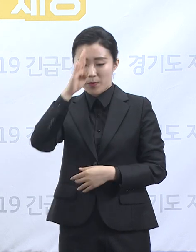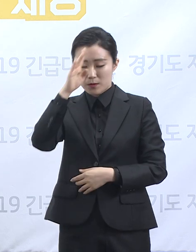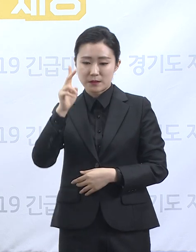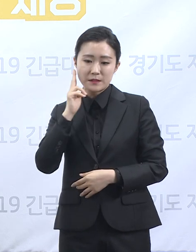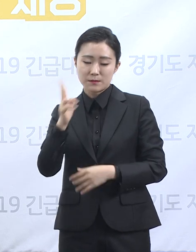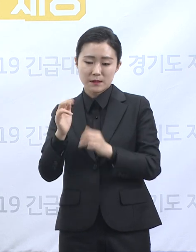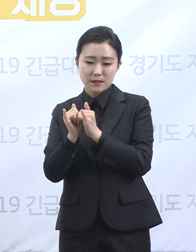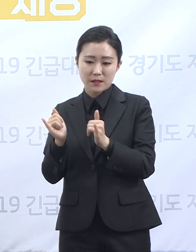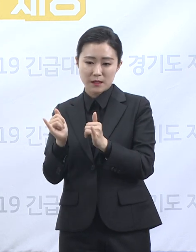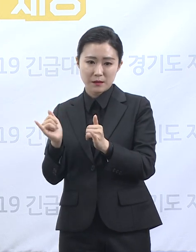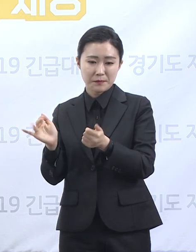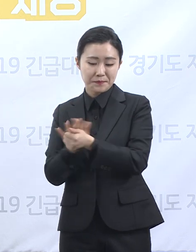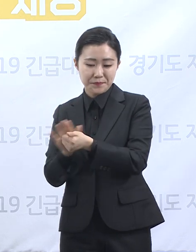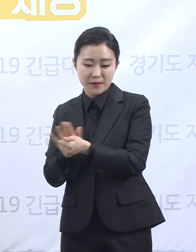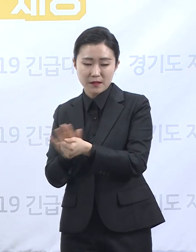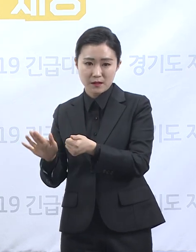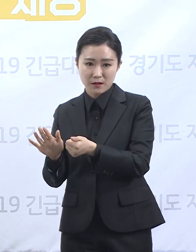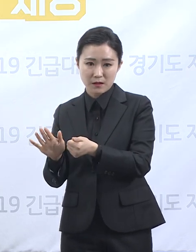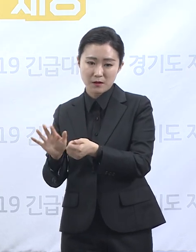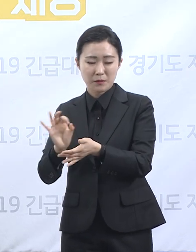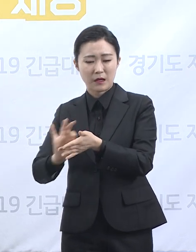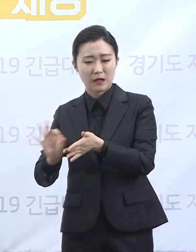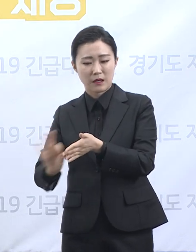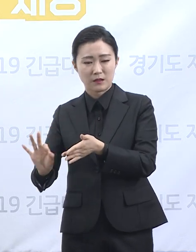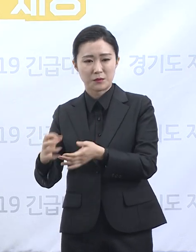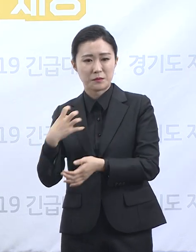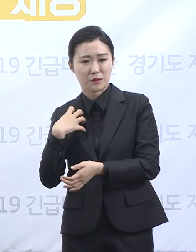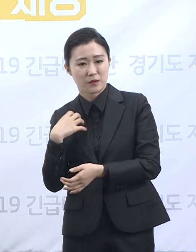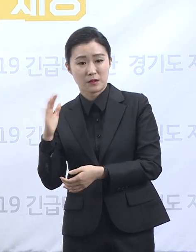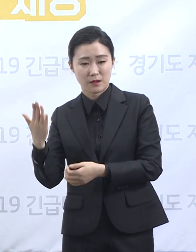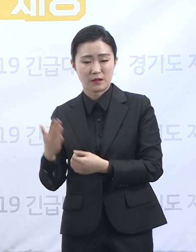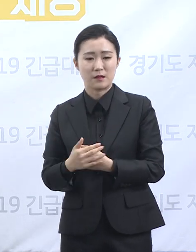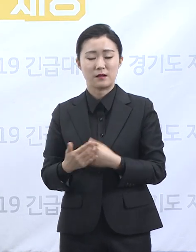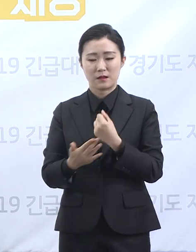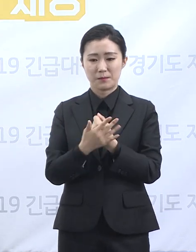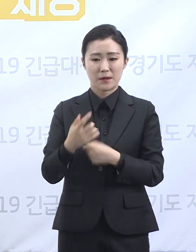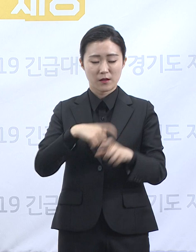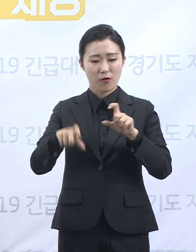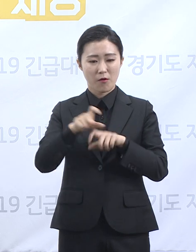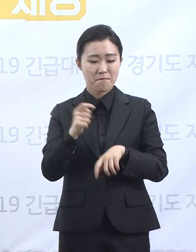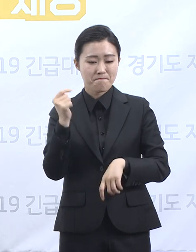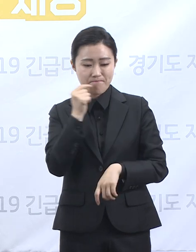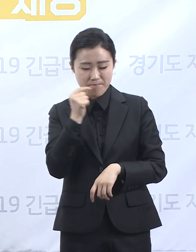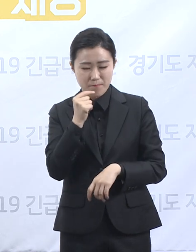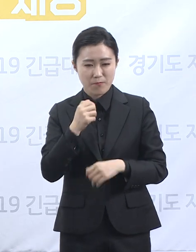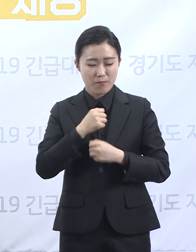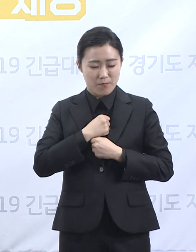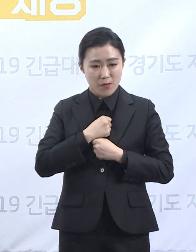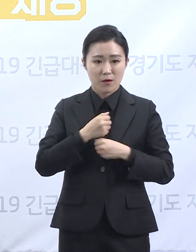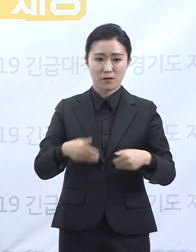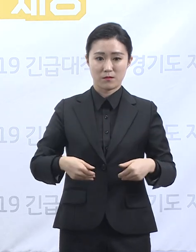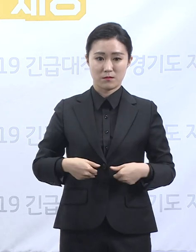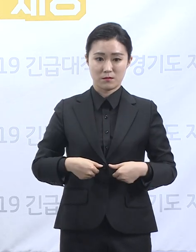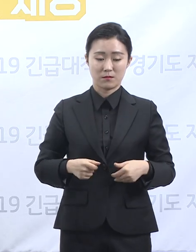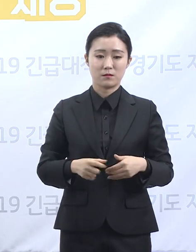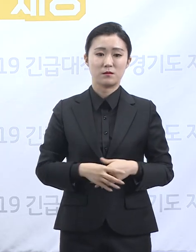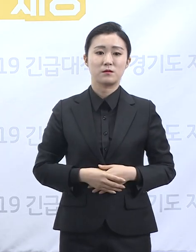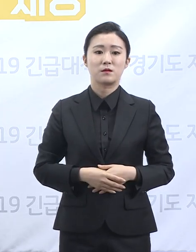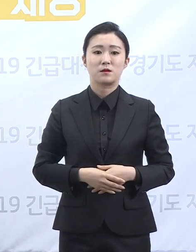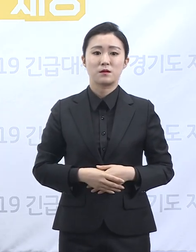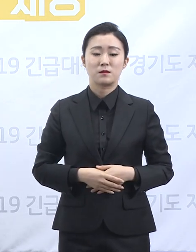이번 수도권 유행 대비가 더 치밀하고 철저해야 하는 이유입니다. 경기도는 중앙사고수습본부와 협력하면서